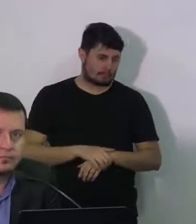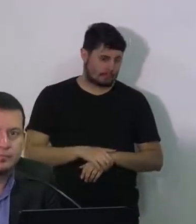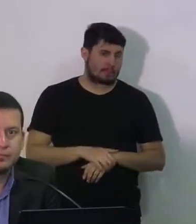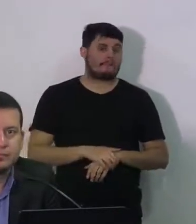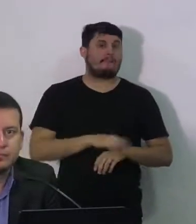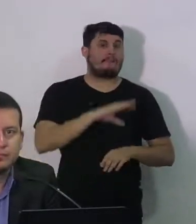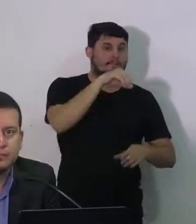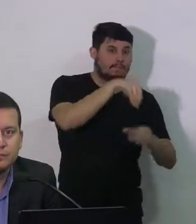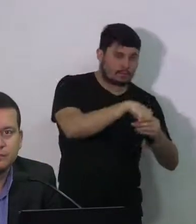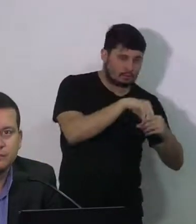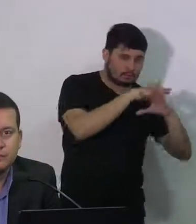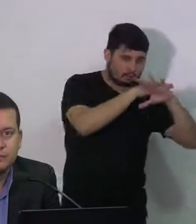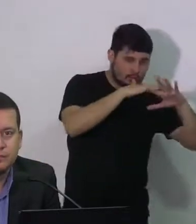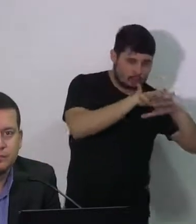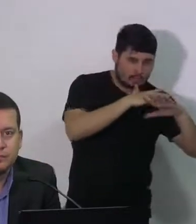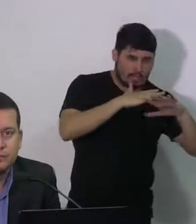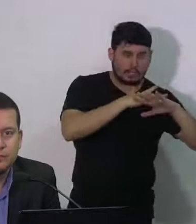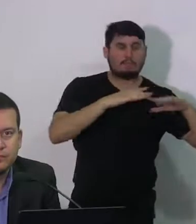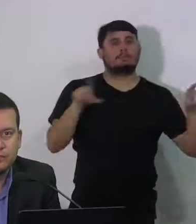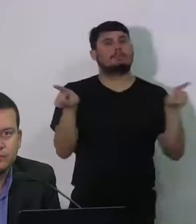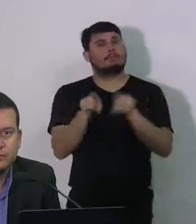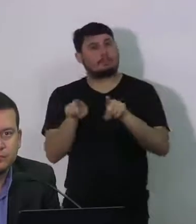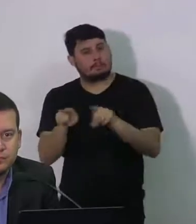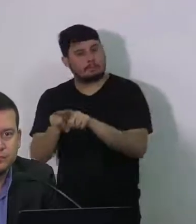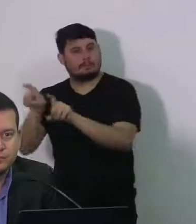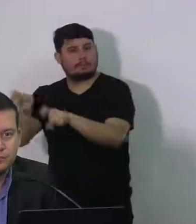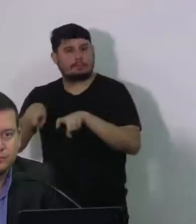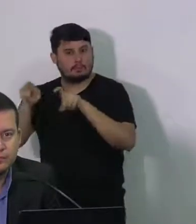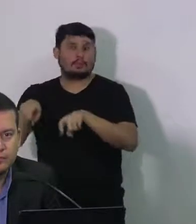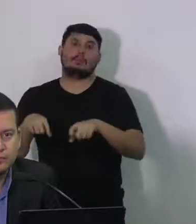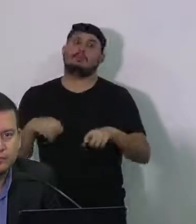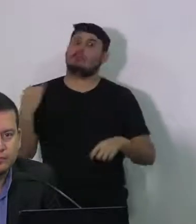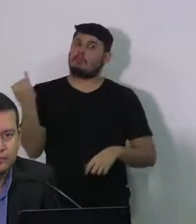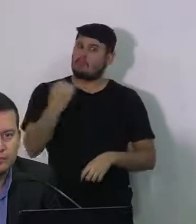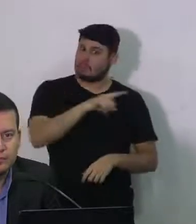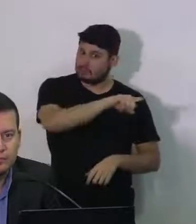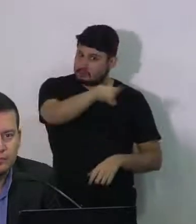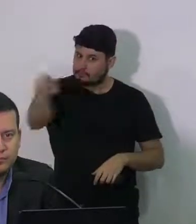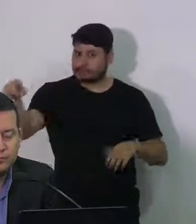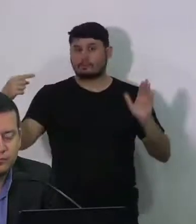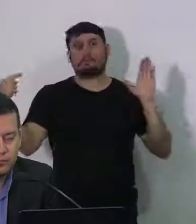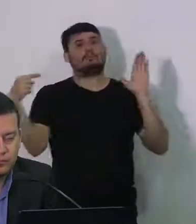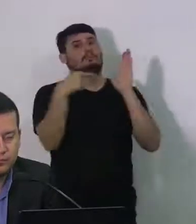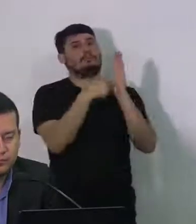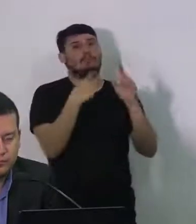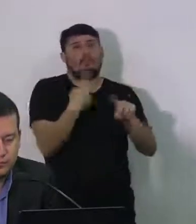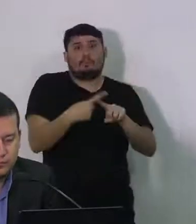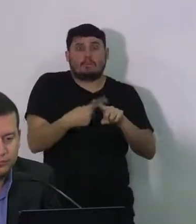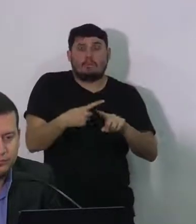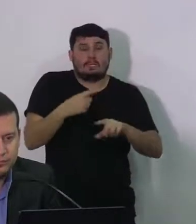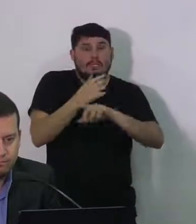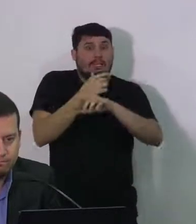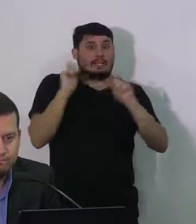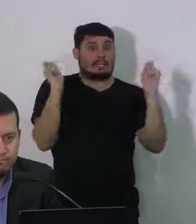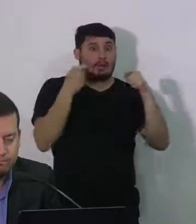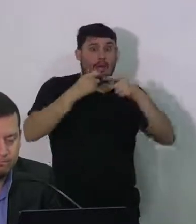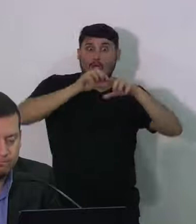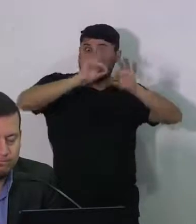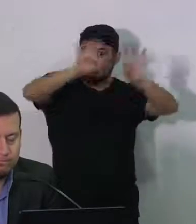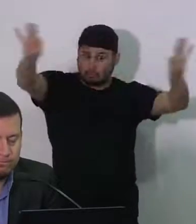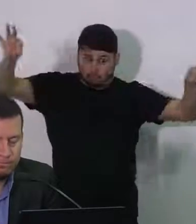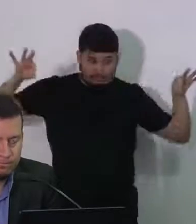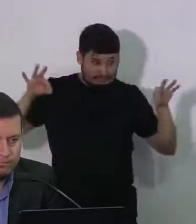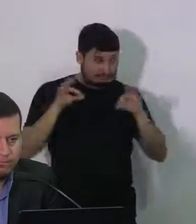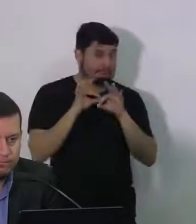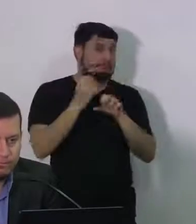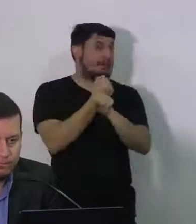cidade como na zona rural é importante utilizar os canais de denúncia porque é claro a nossa cidade é muito grande são 900 km² tem aí